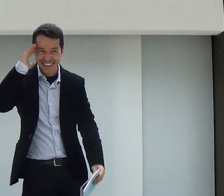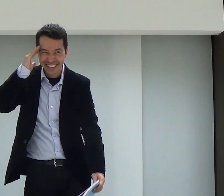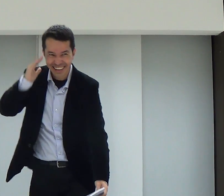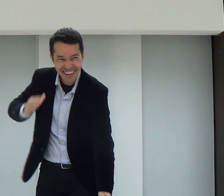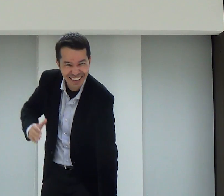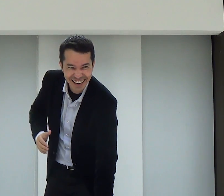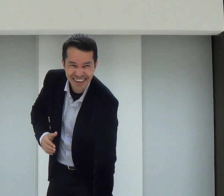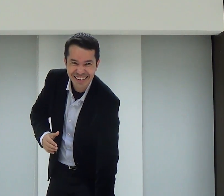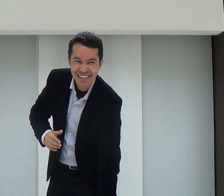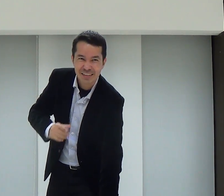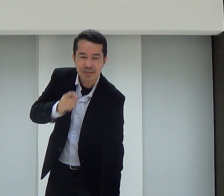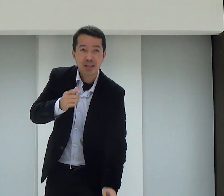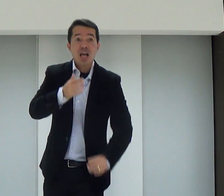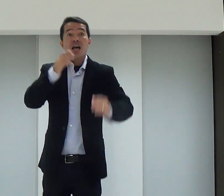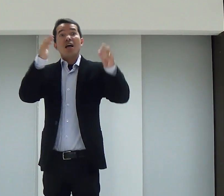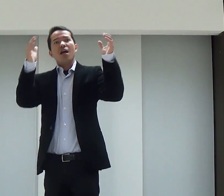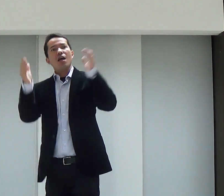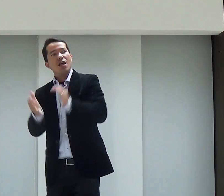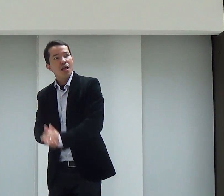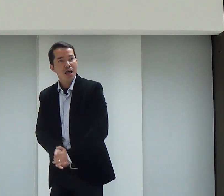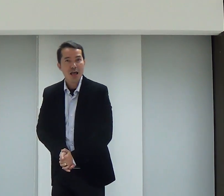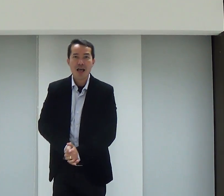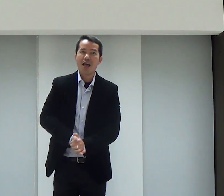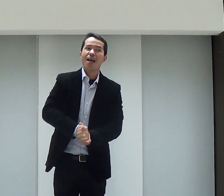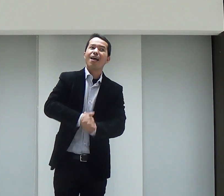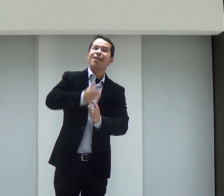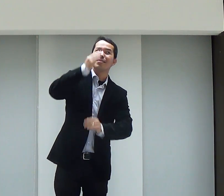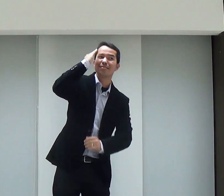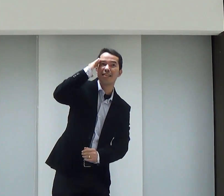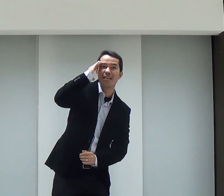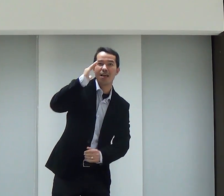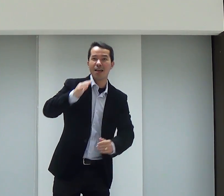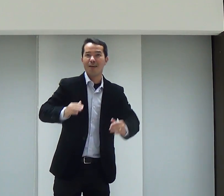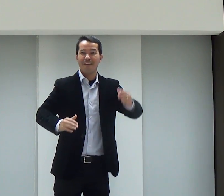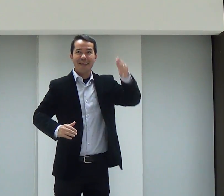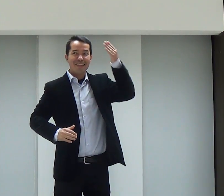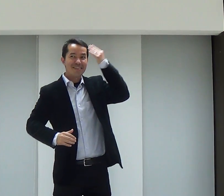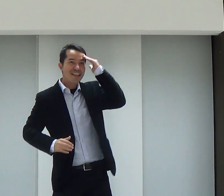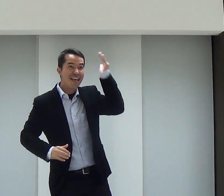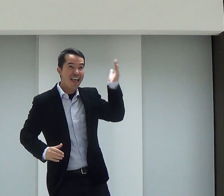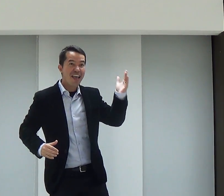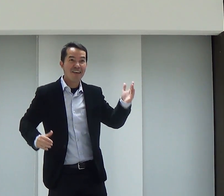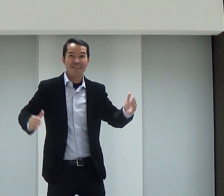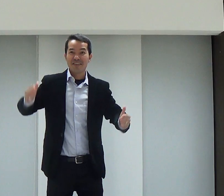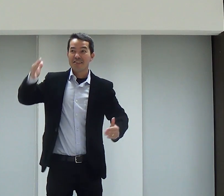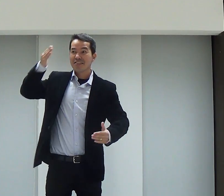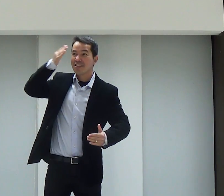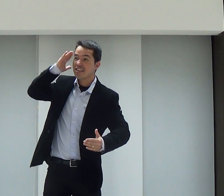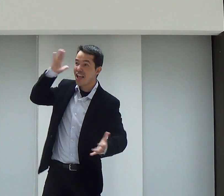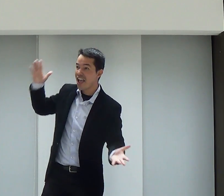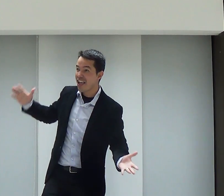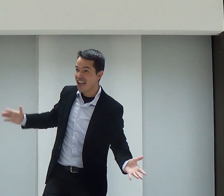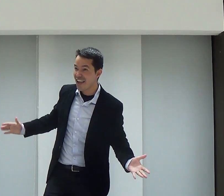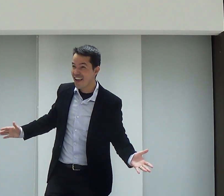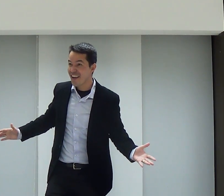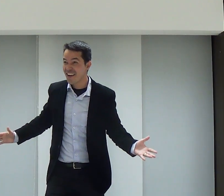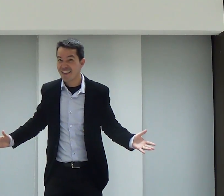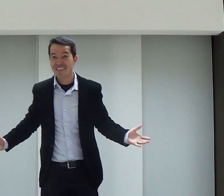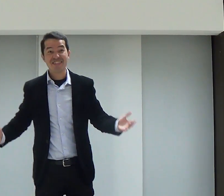vocês conhecerem a história. Ah, você deve estar falando água. Eu entendi. Ah, eu estou entendendo o que você está